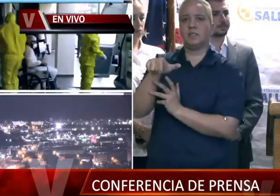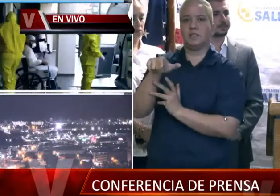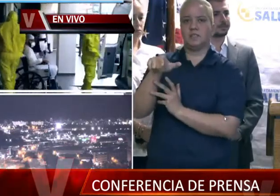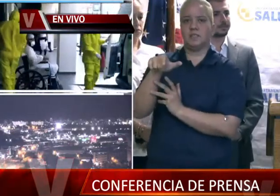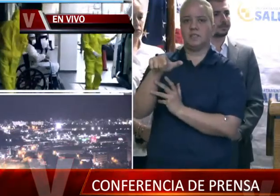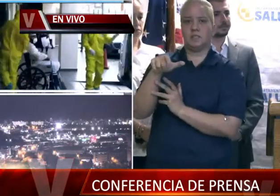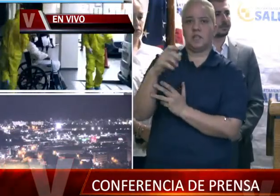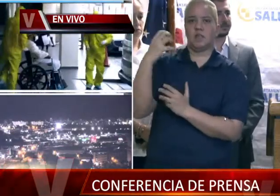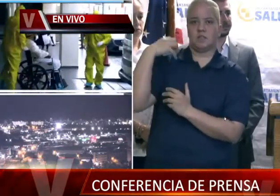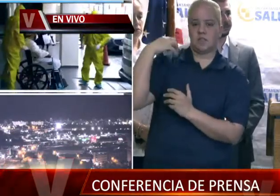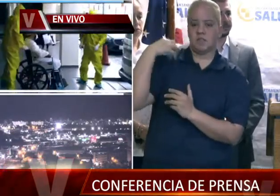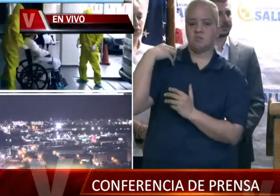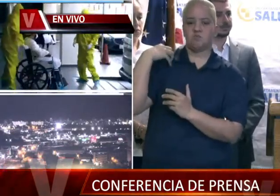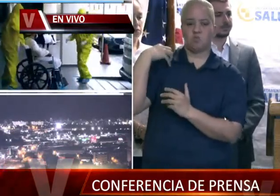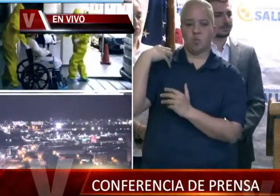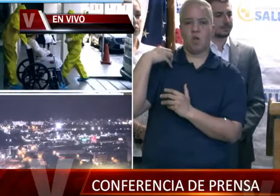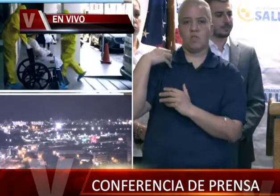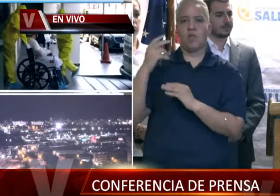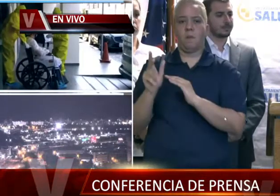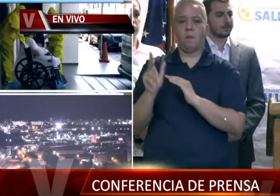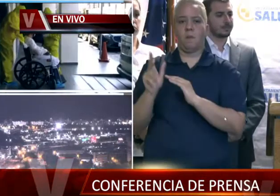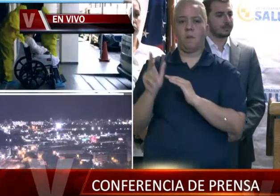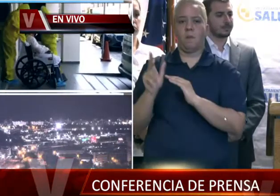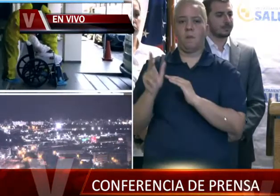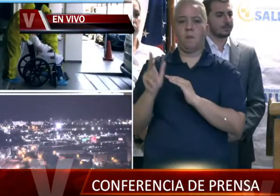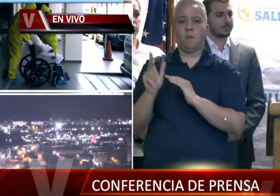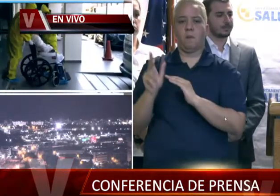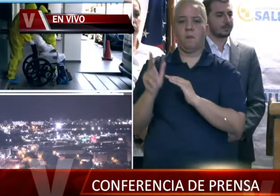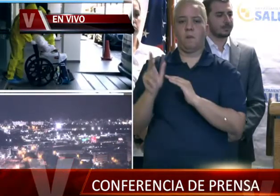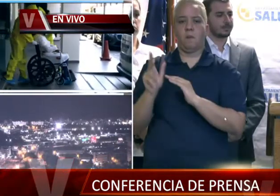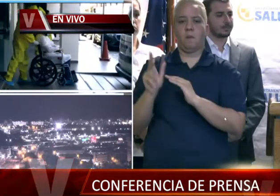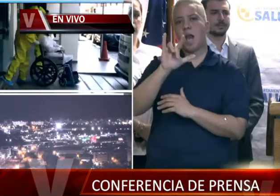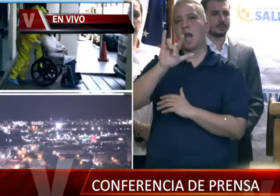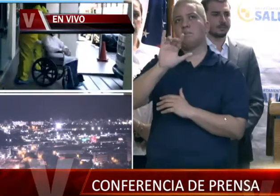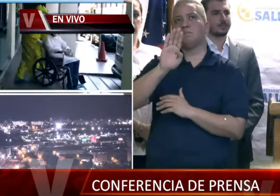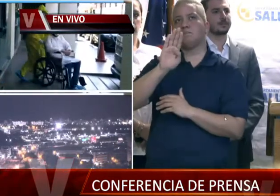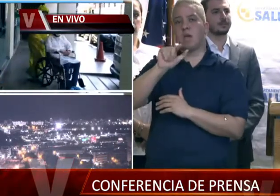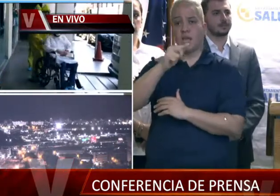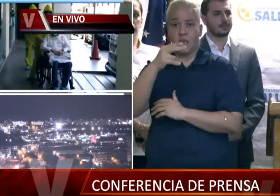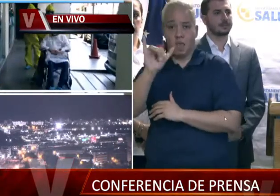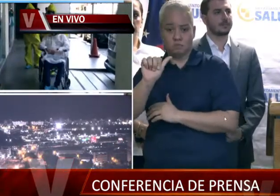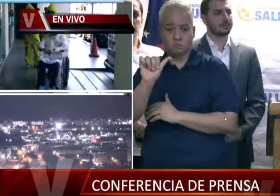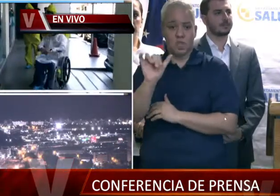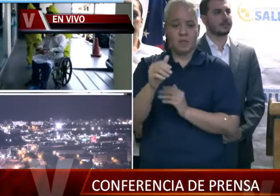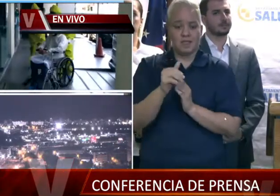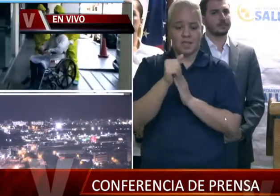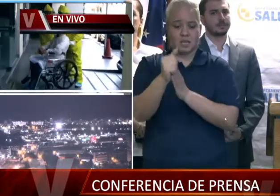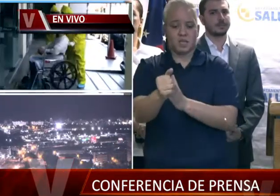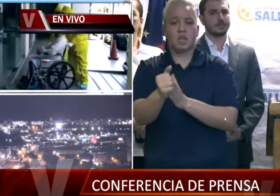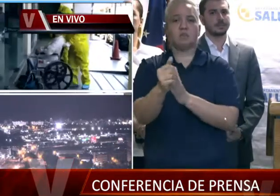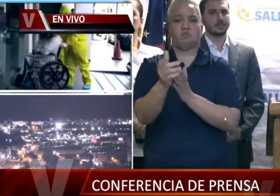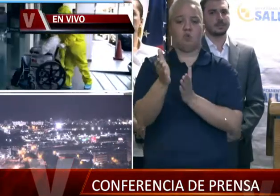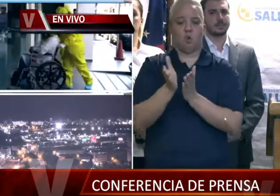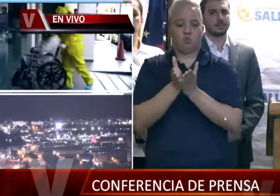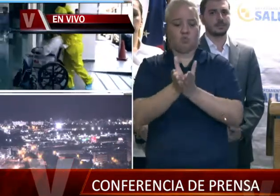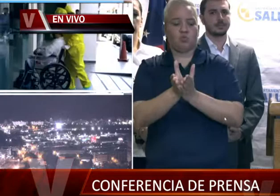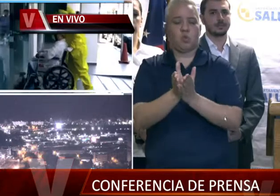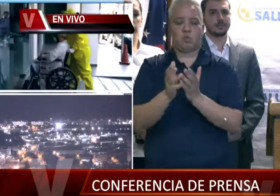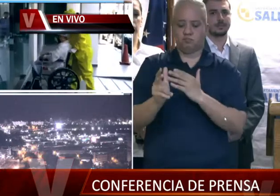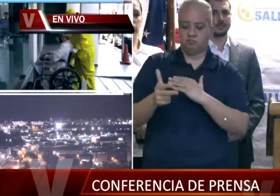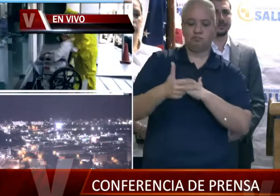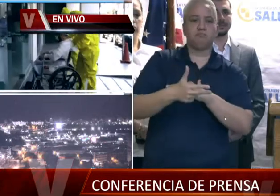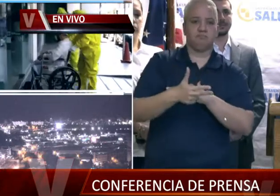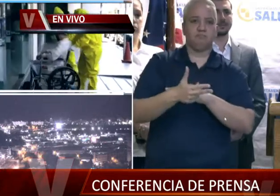ejecutivo de puertos y a los pilotos de la bahía, que son los que dirigen los cruceros a puertos. Los factores son los mismos.